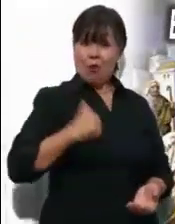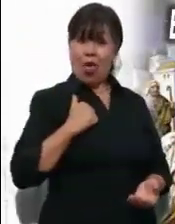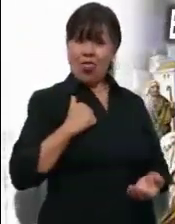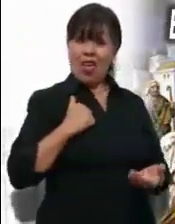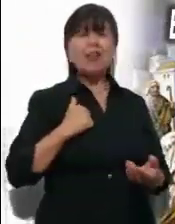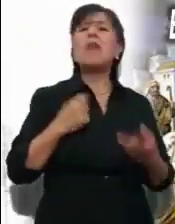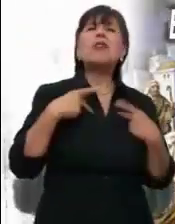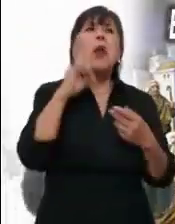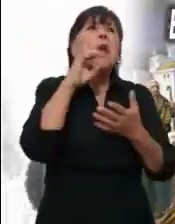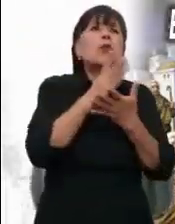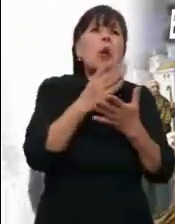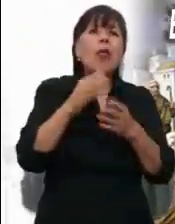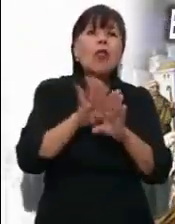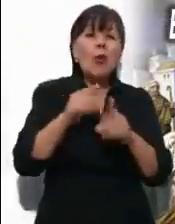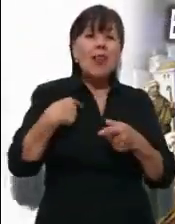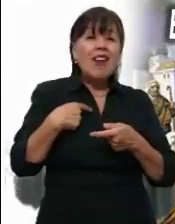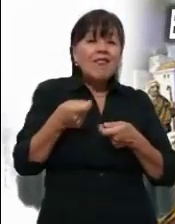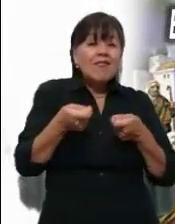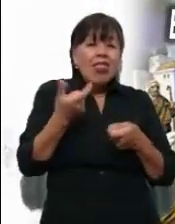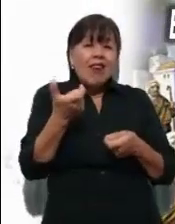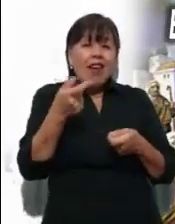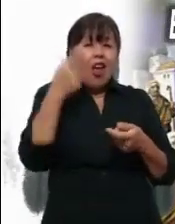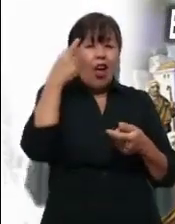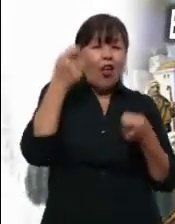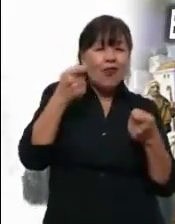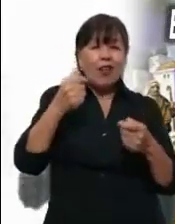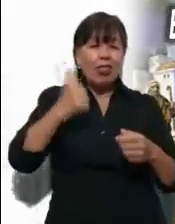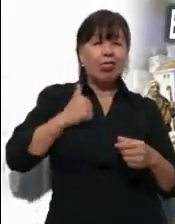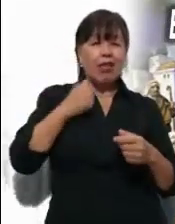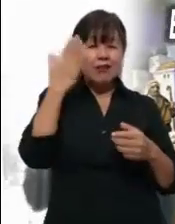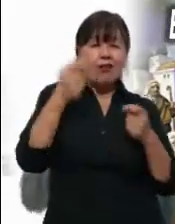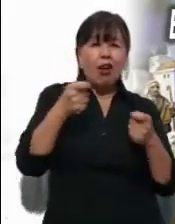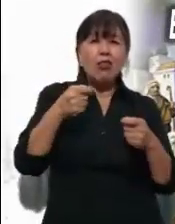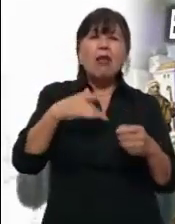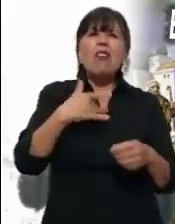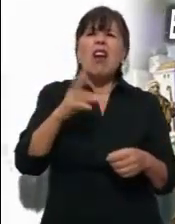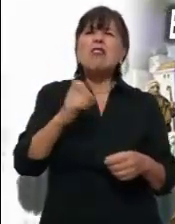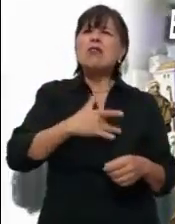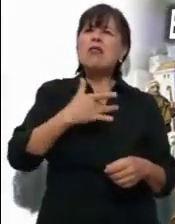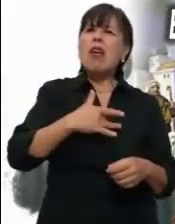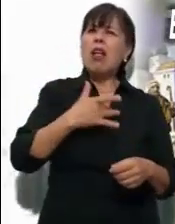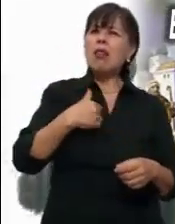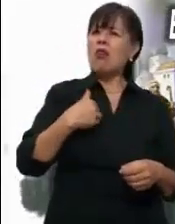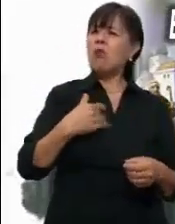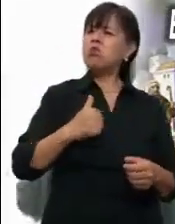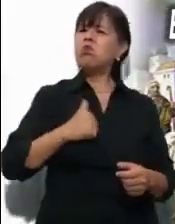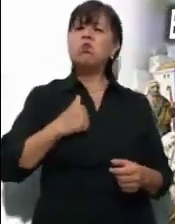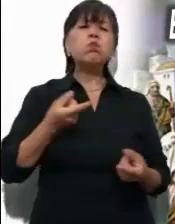dé cuenta, lo condicionan, lo manipulan y le dan la sensación de que Él es quien manda.